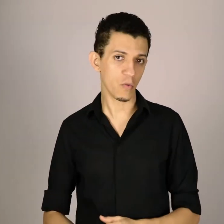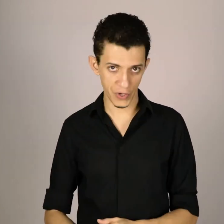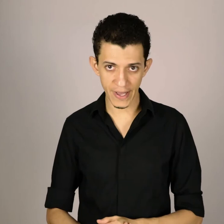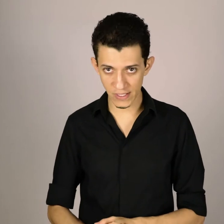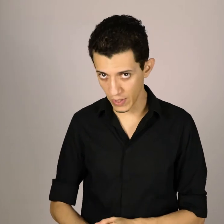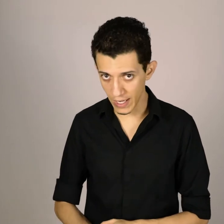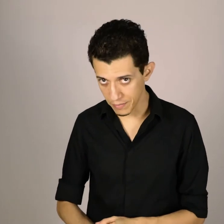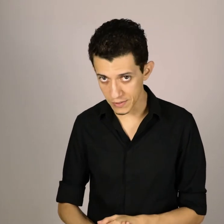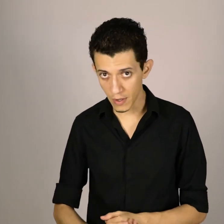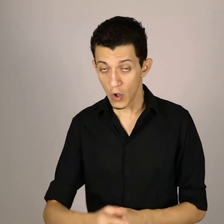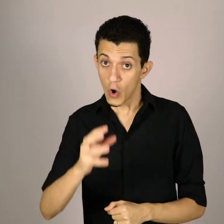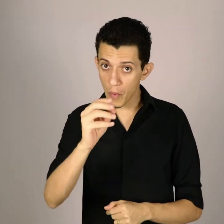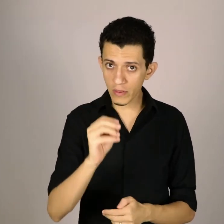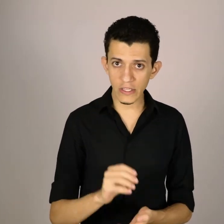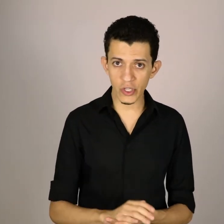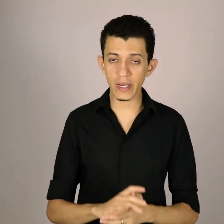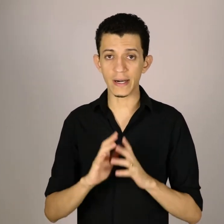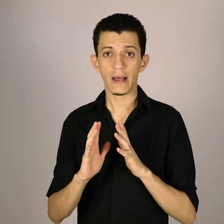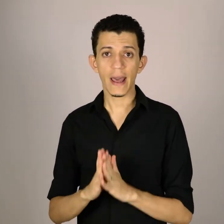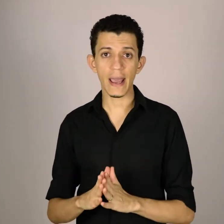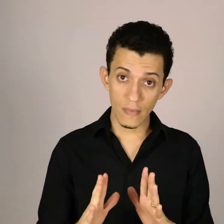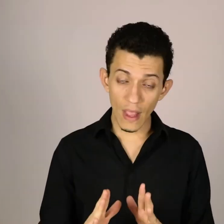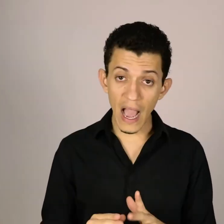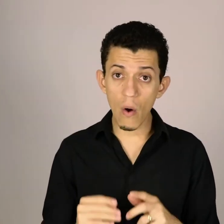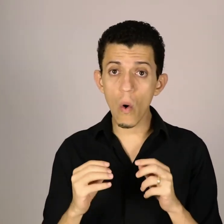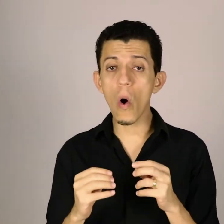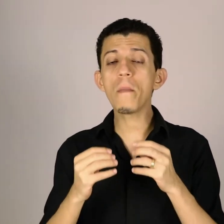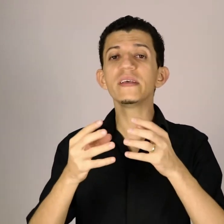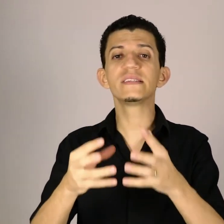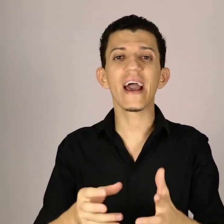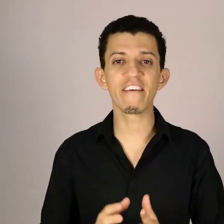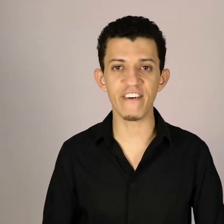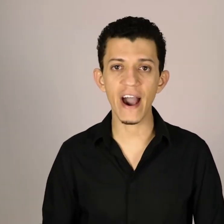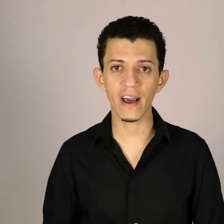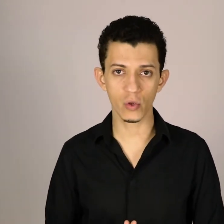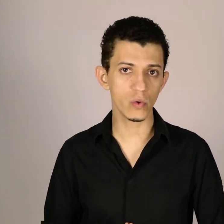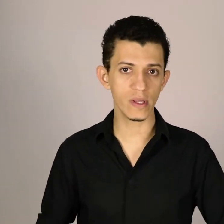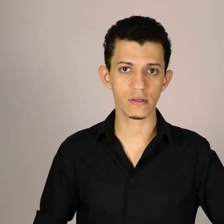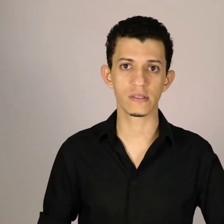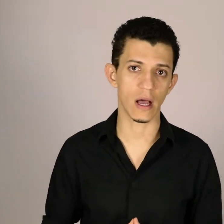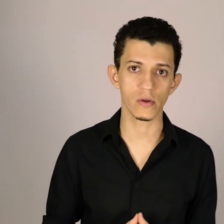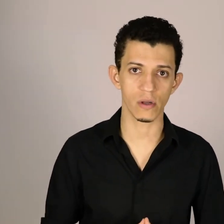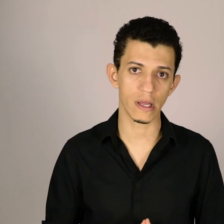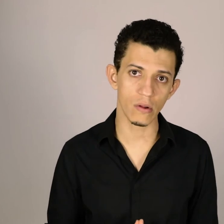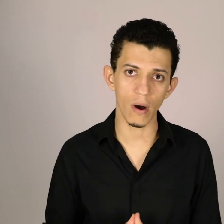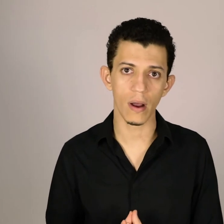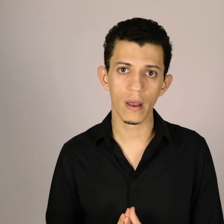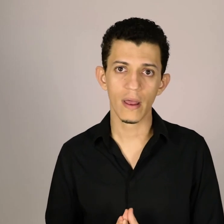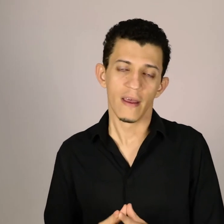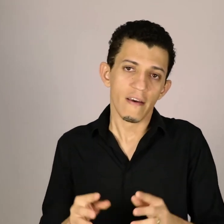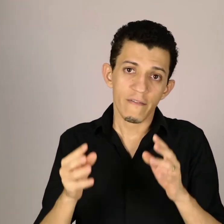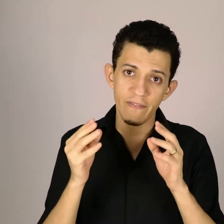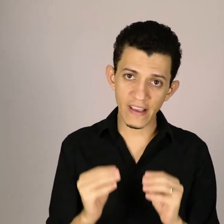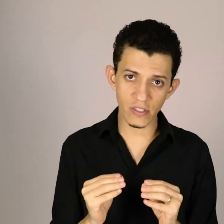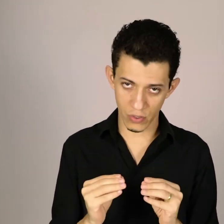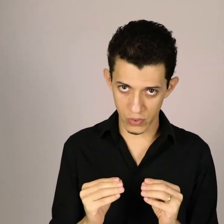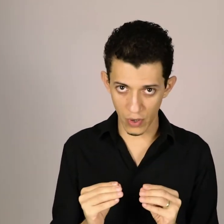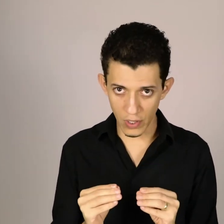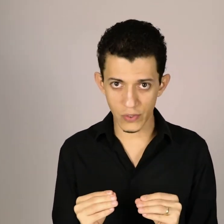comunicação em Libras. Uma outra dica é, ao observar tudo isso que está ao seu redor, feche seus olhos